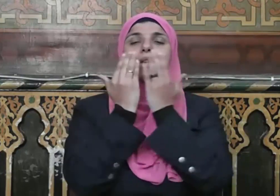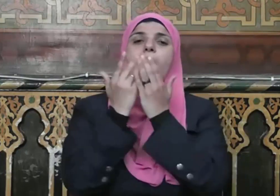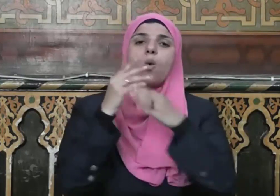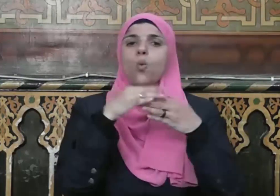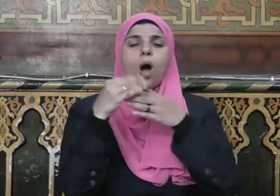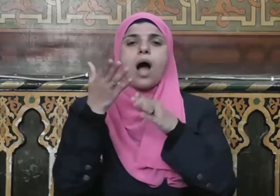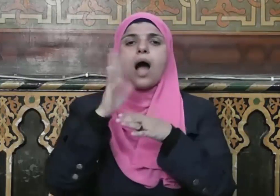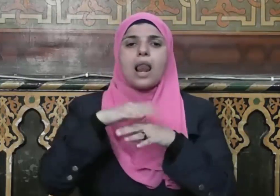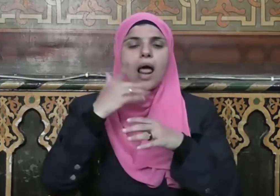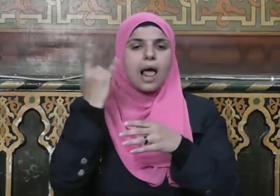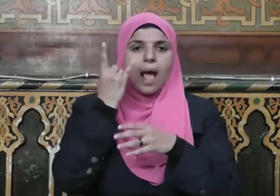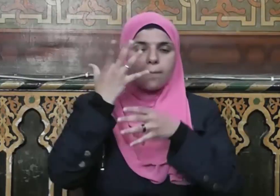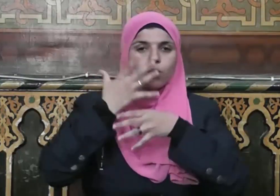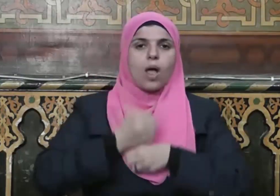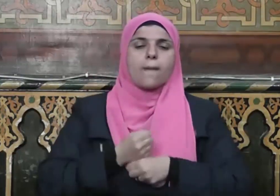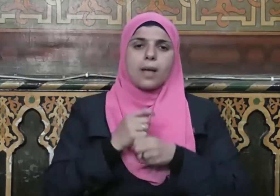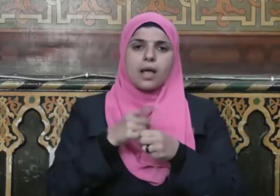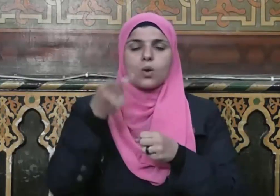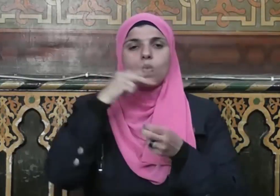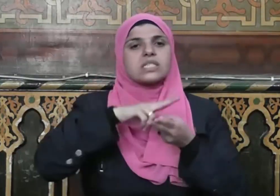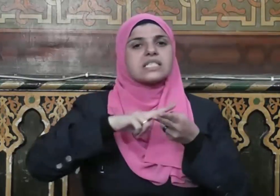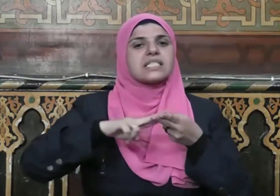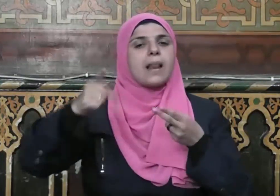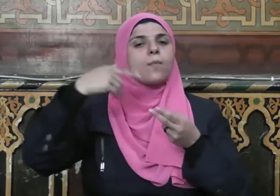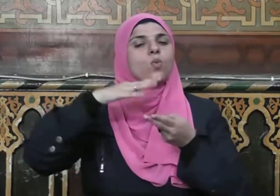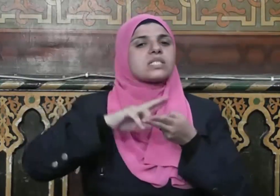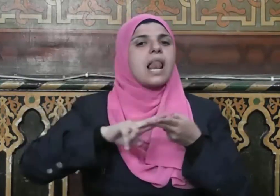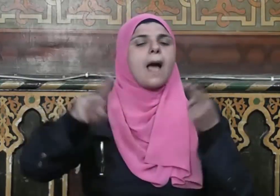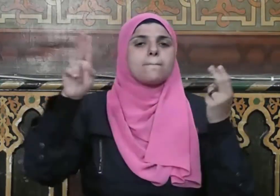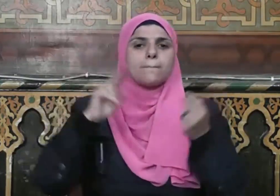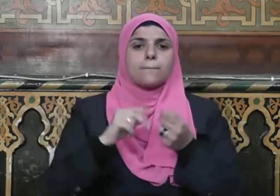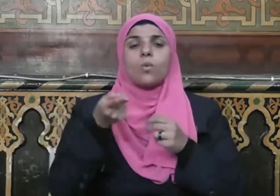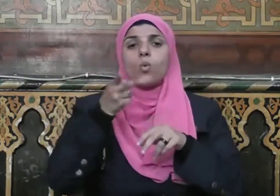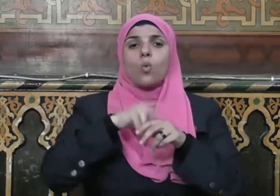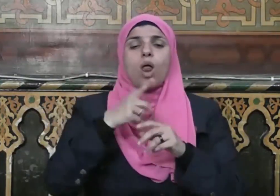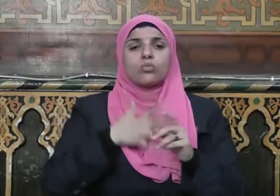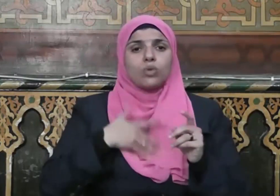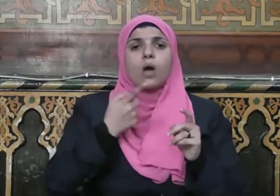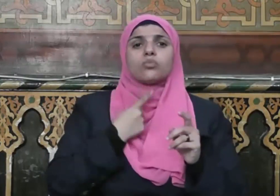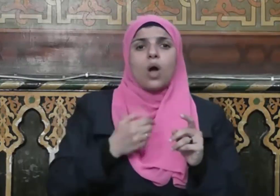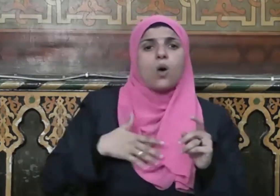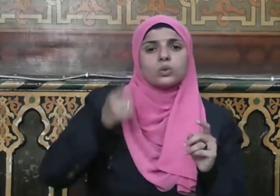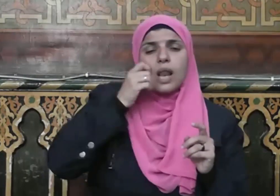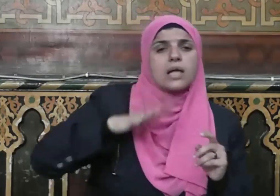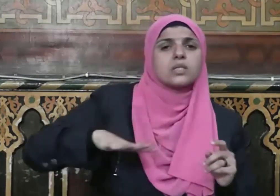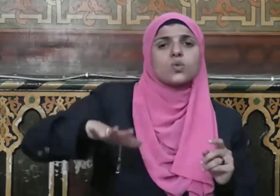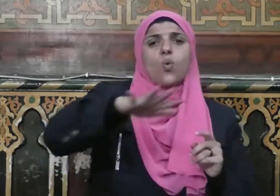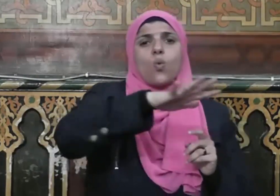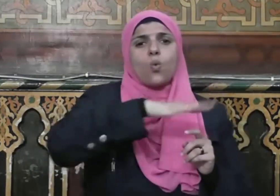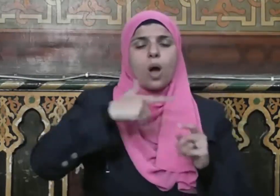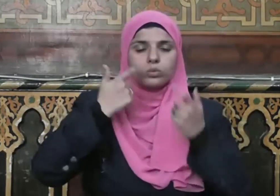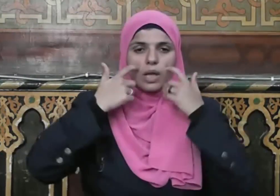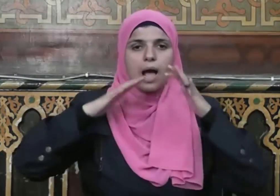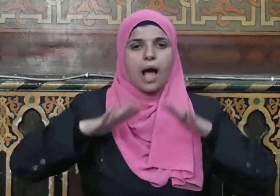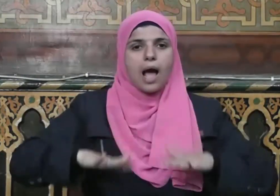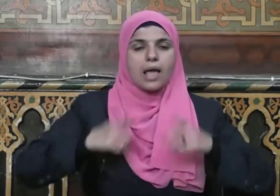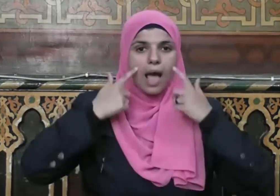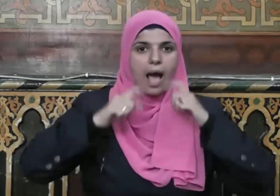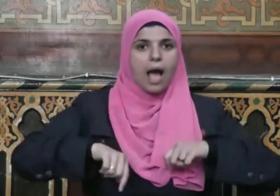يدعو إلى الأمن والأمان والسلم والسلام ويريد للناس جميعا أن يحيوا